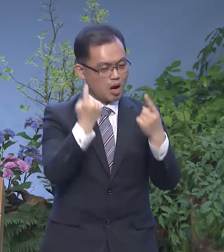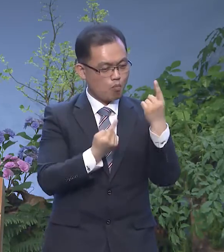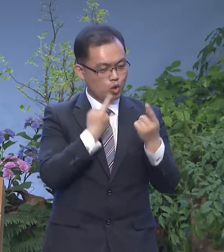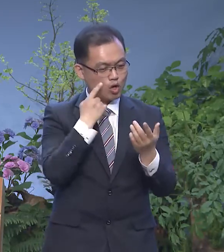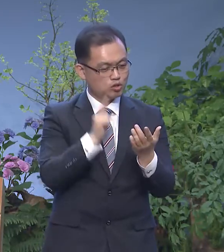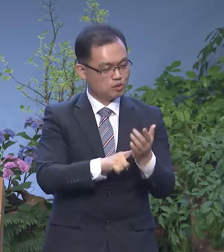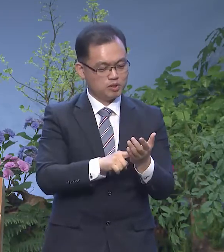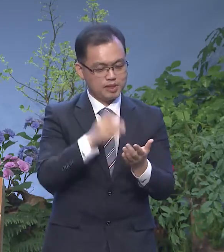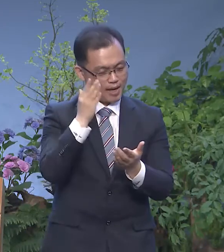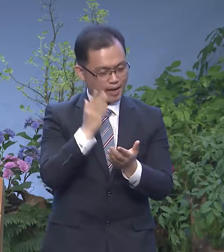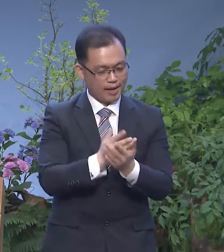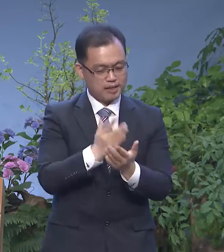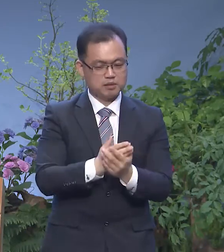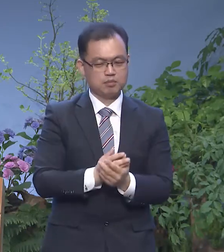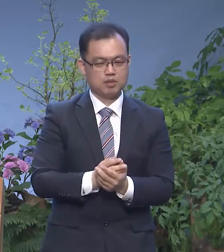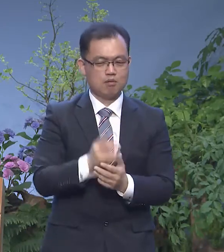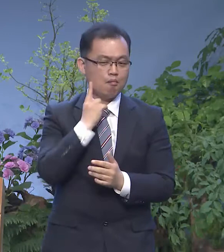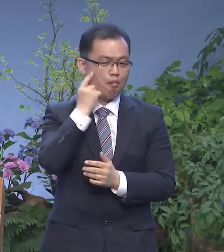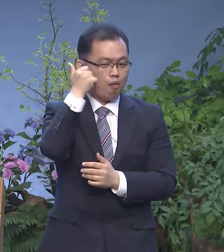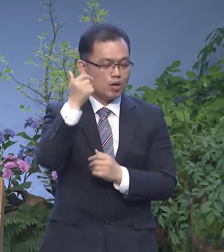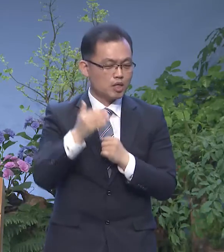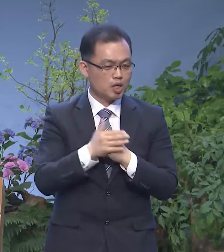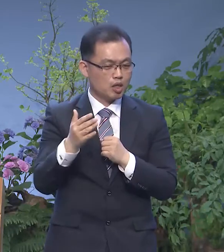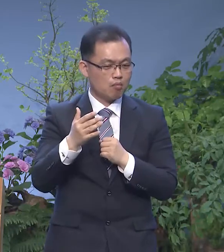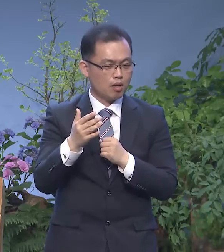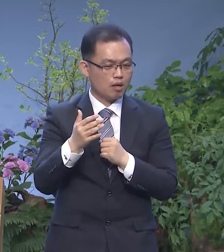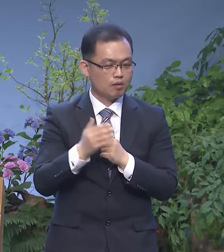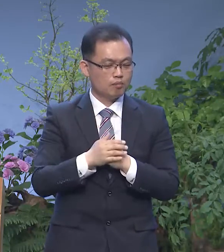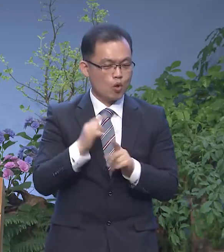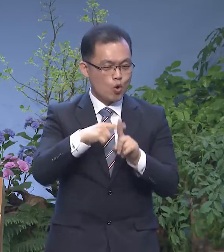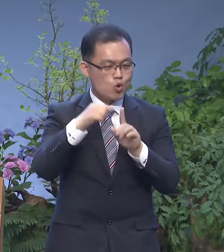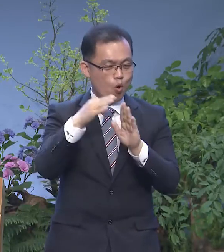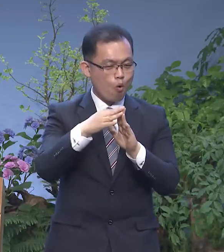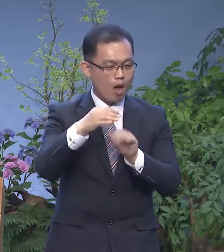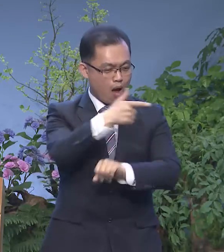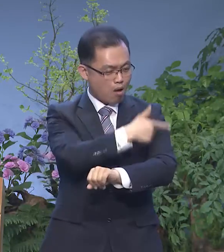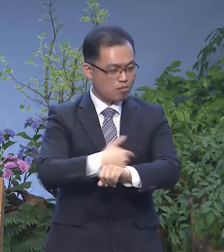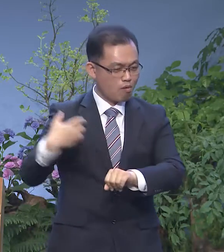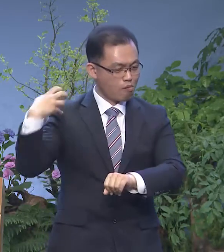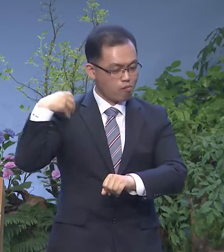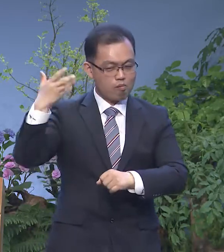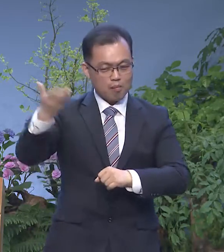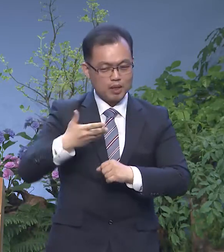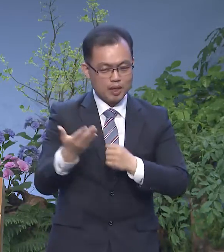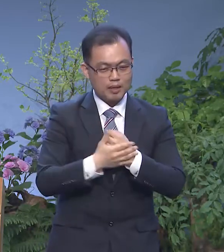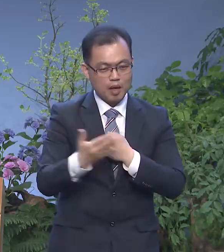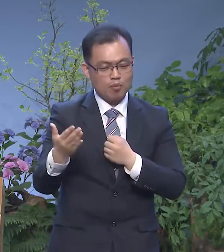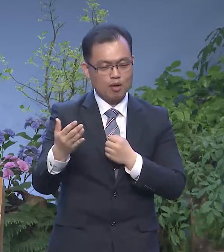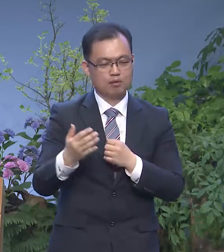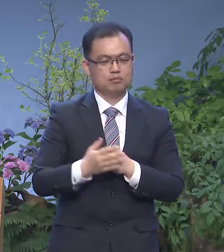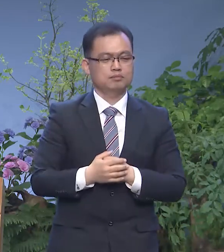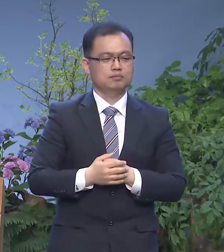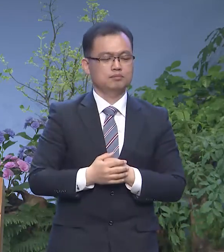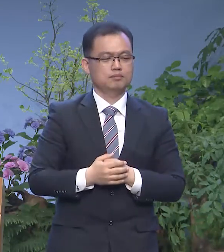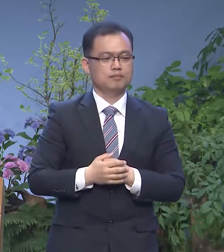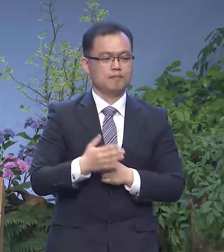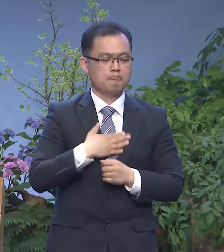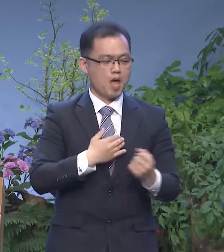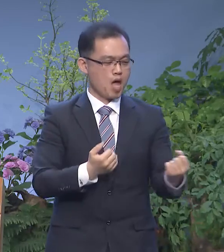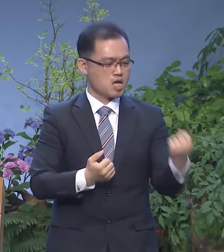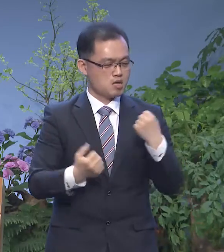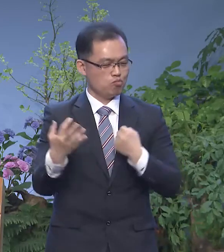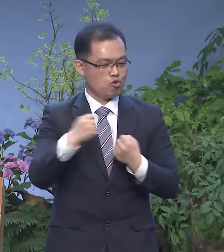목해자라고 해서 직분을 받은 자라고 해서 늘 내 것으로 남을 성기는 것이 내 힘으로 내